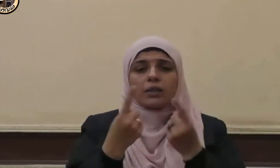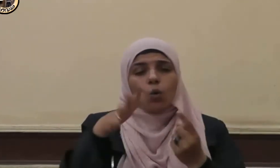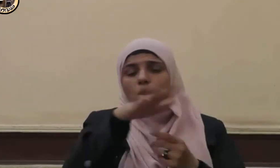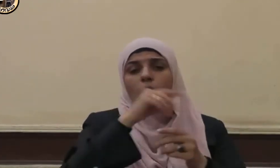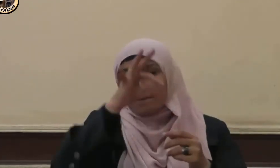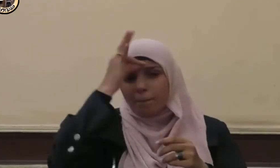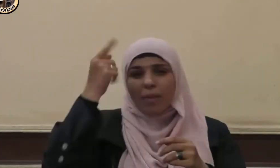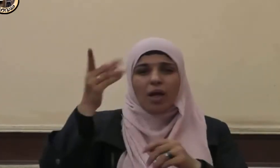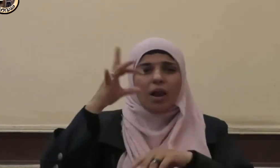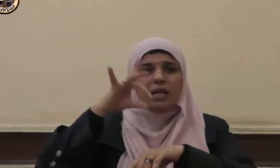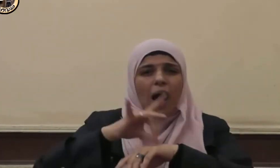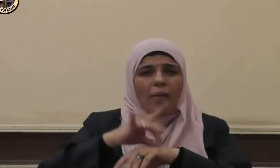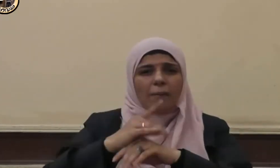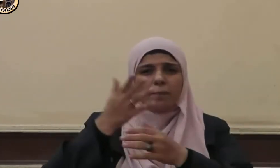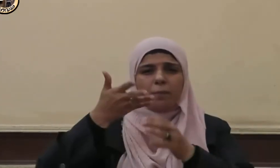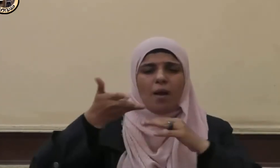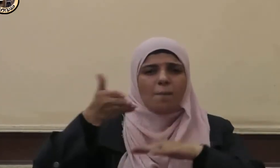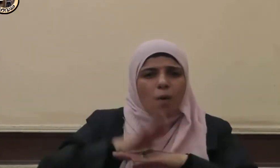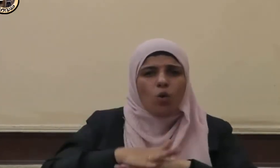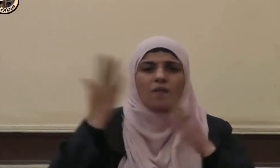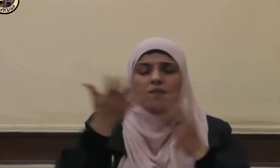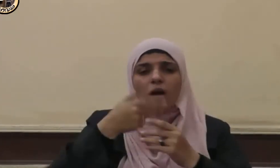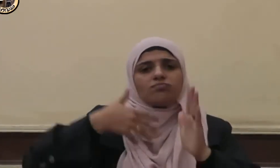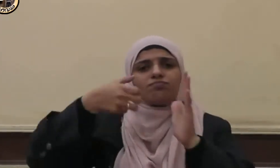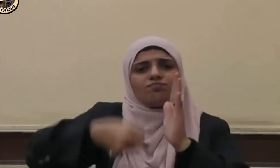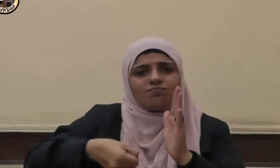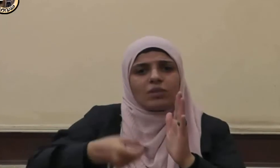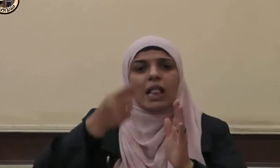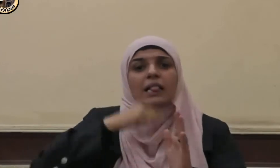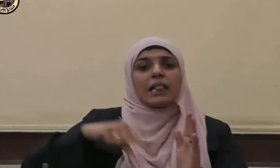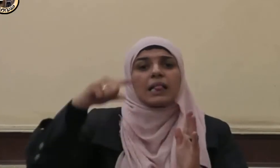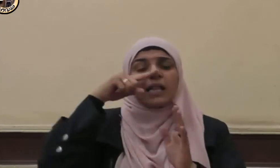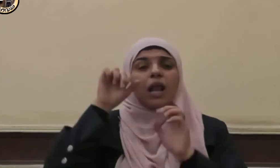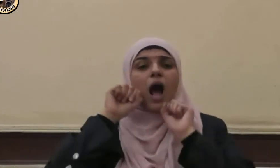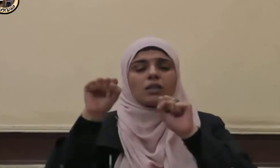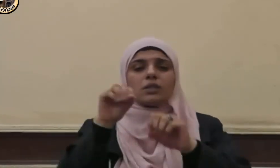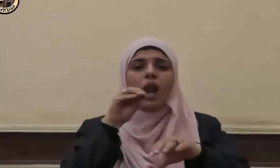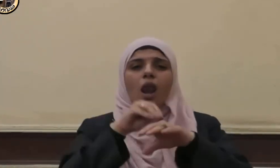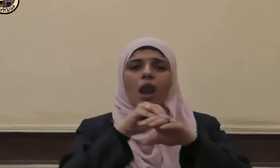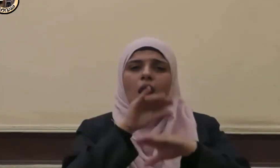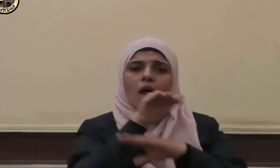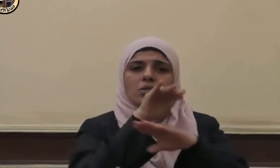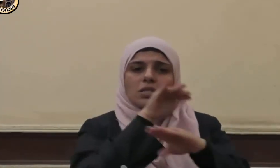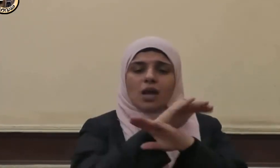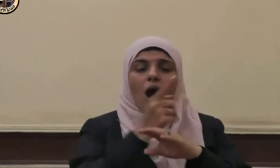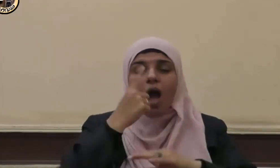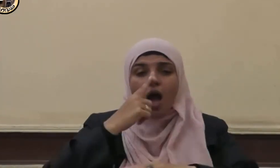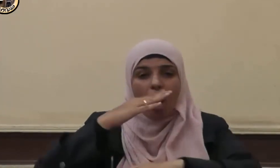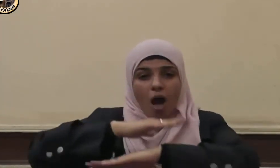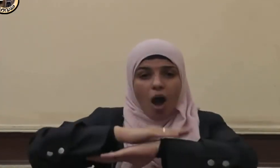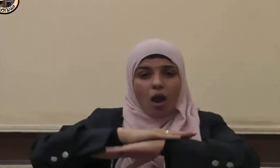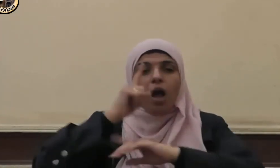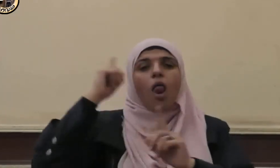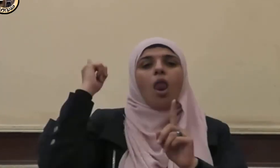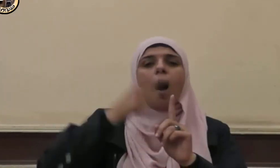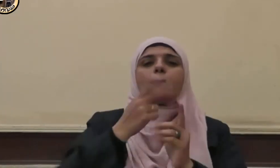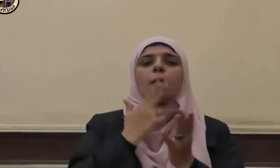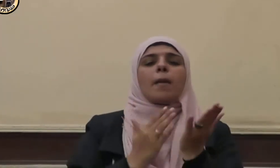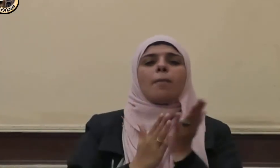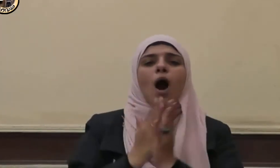عزوه وآسوه دينوه مفصيحة وقلقوه الأمر بالمعروف والنفس عن